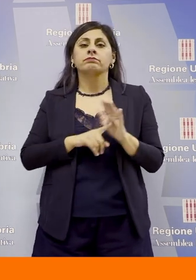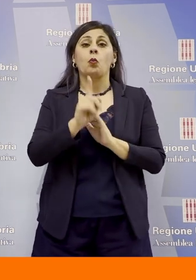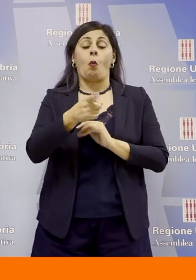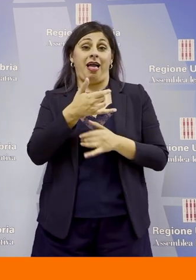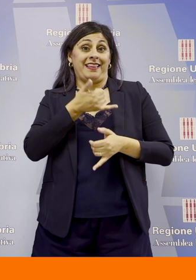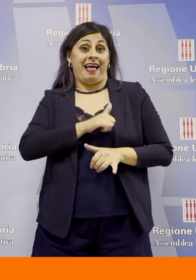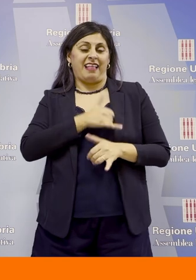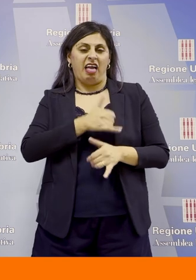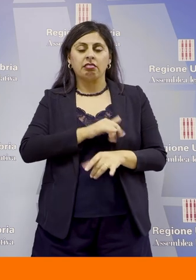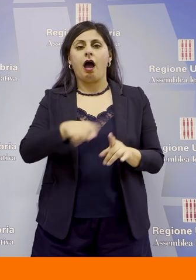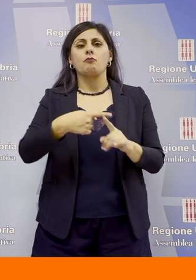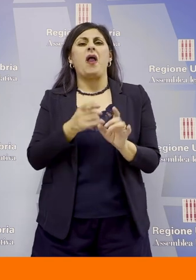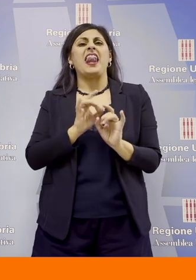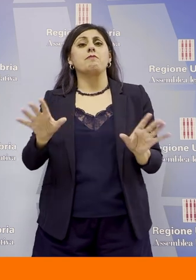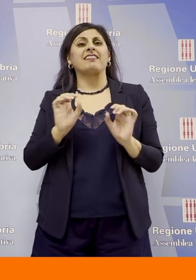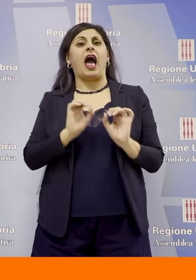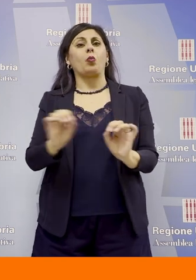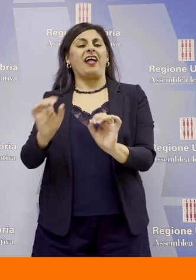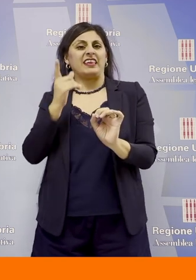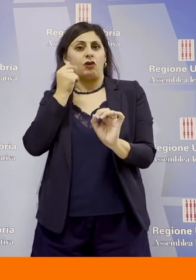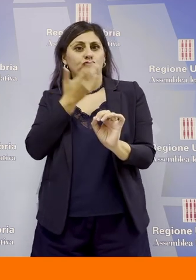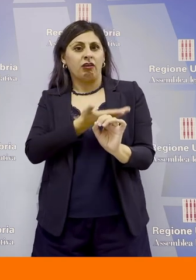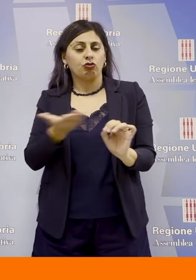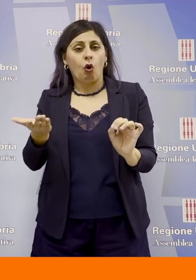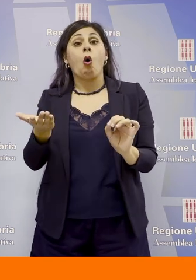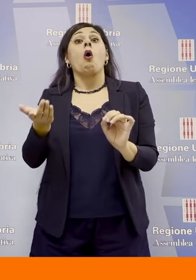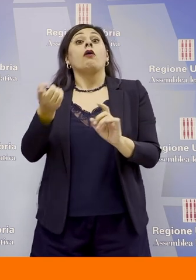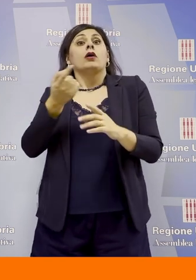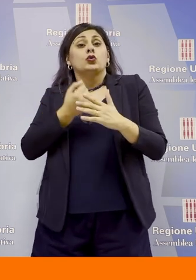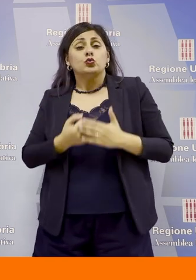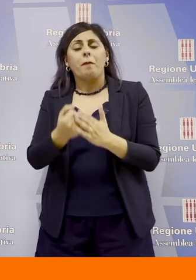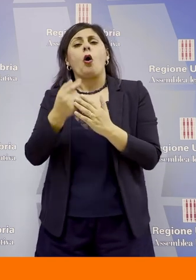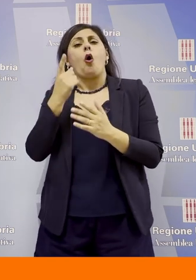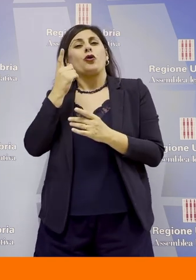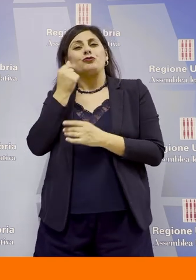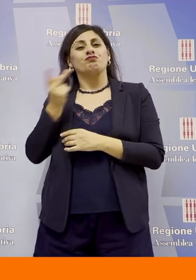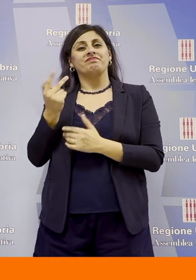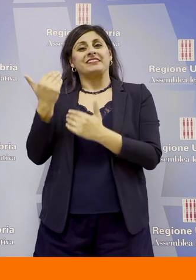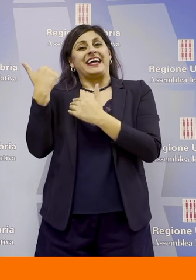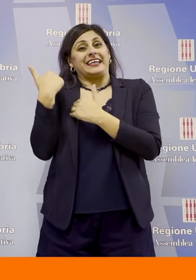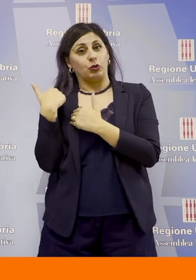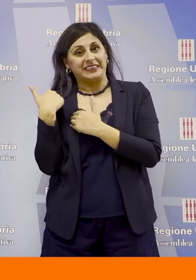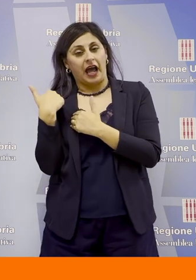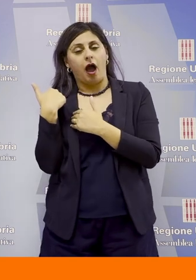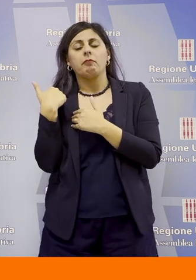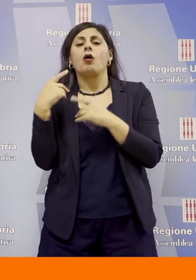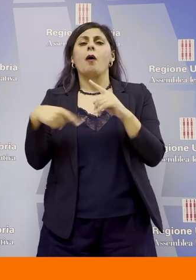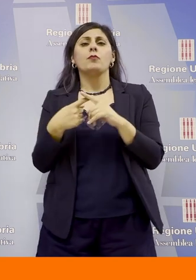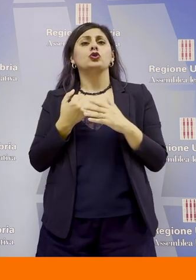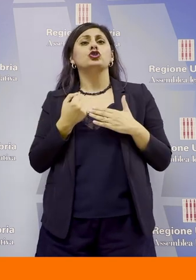natalità, della libertà educativa dei genitori sul sostegno alla genitorialità responsabile il sostegno